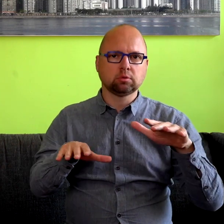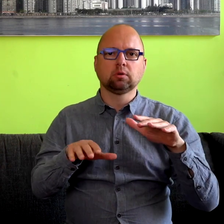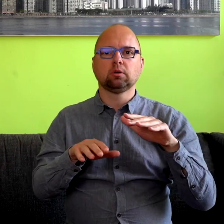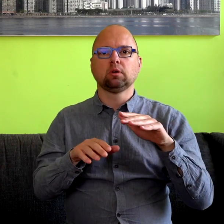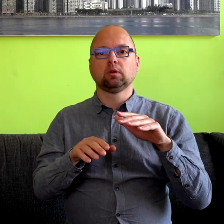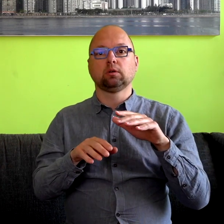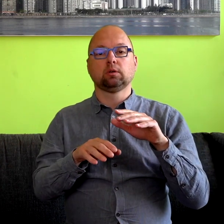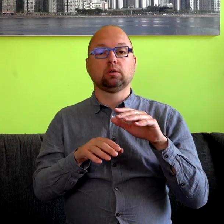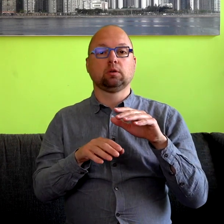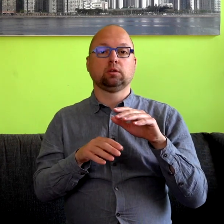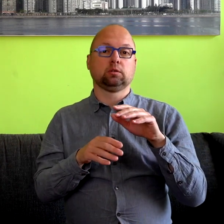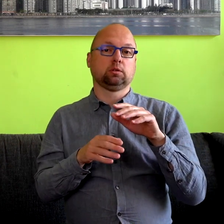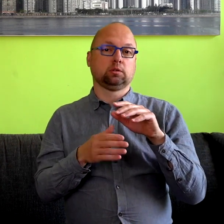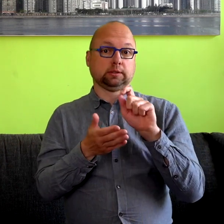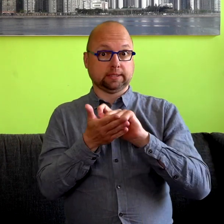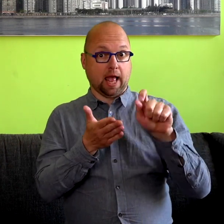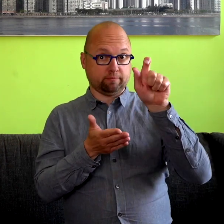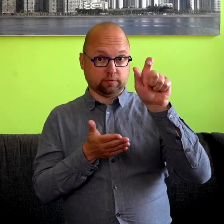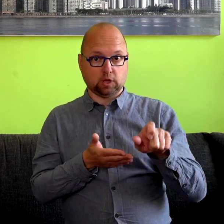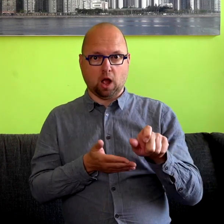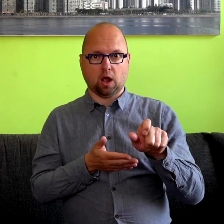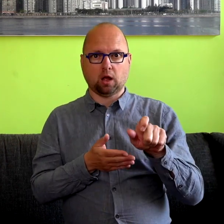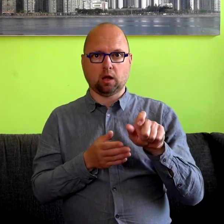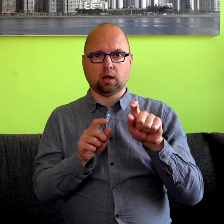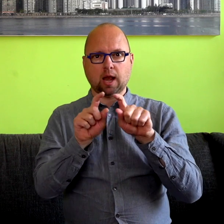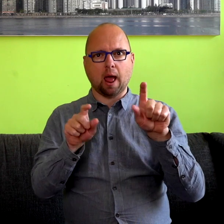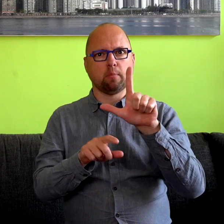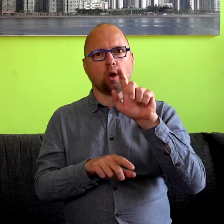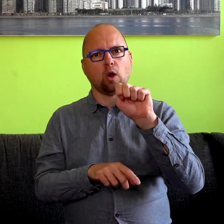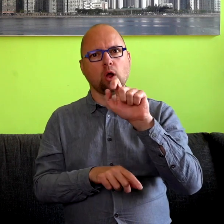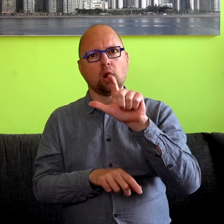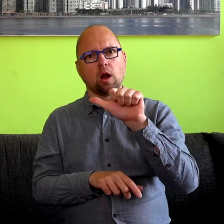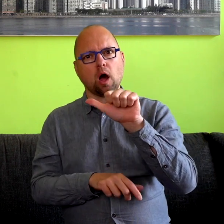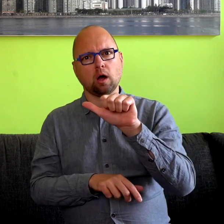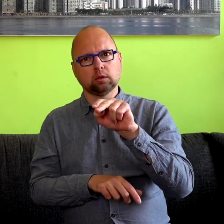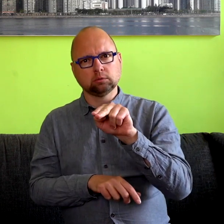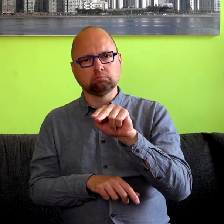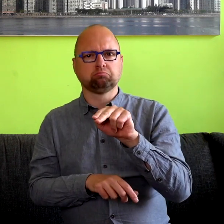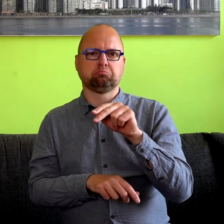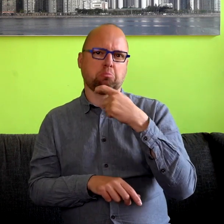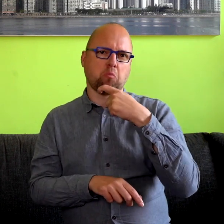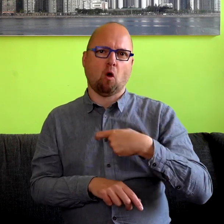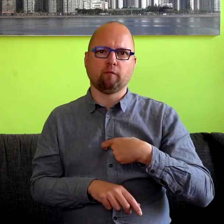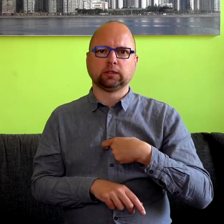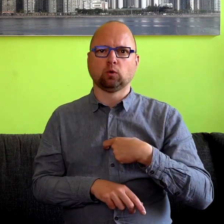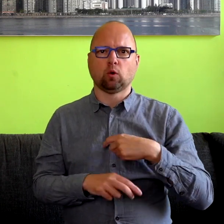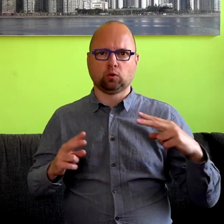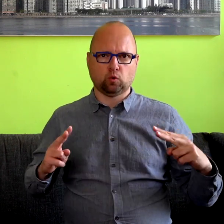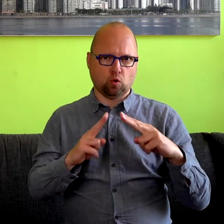Postum, de auteur, Barbara Lelan, was docent aan de Sorbonne Universiteit in Parijs, beroemde universiteit, gaf daar